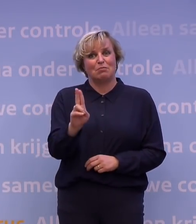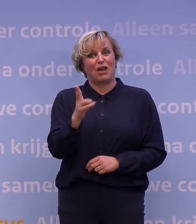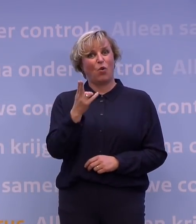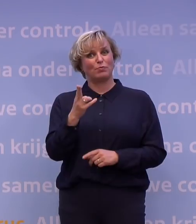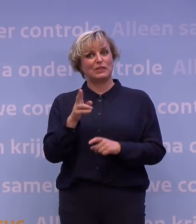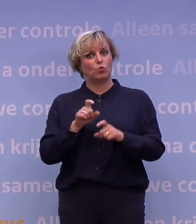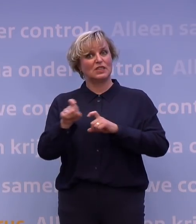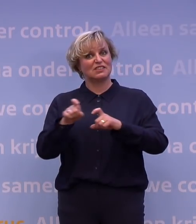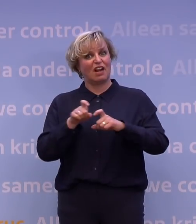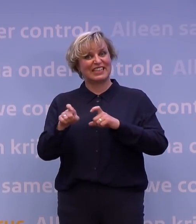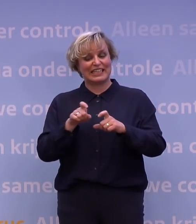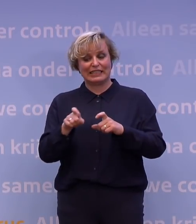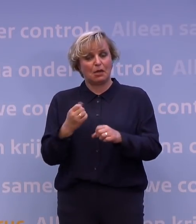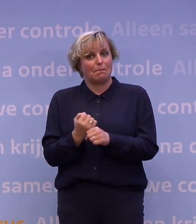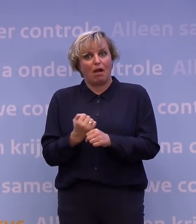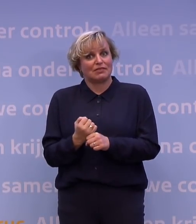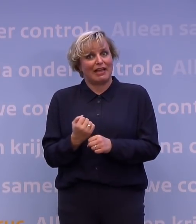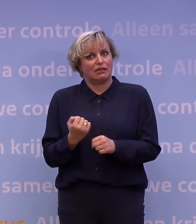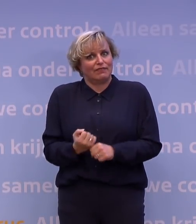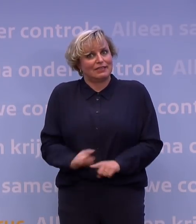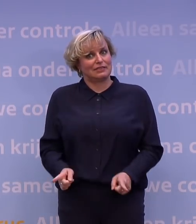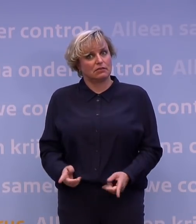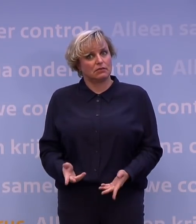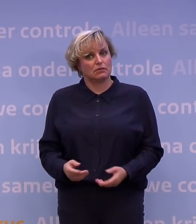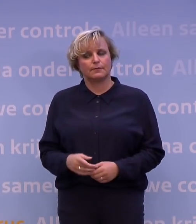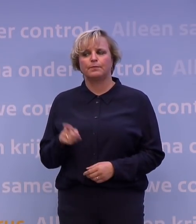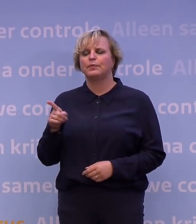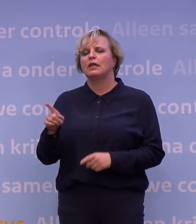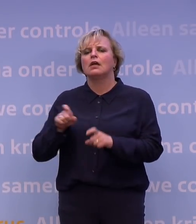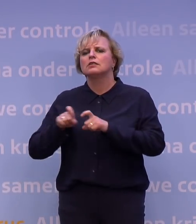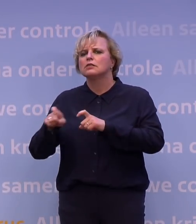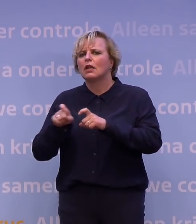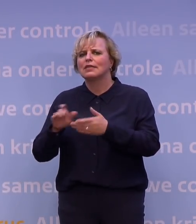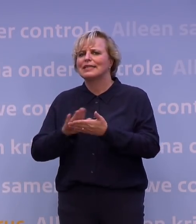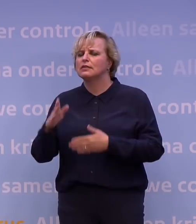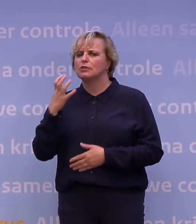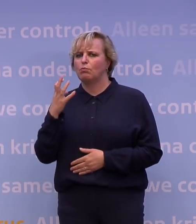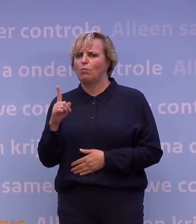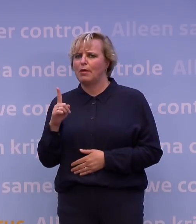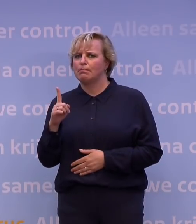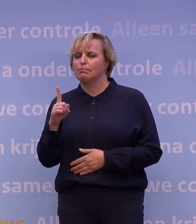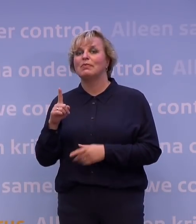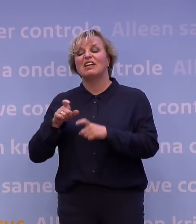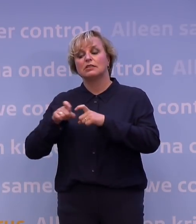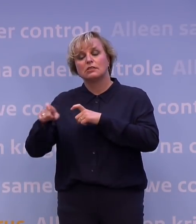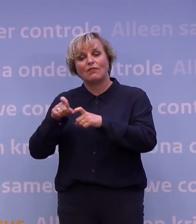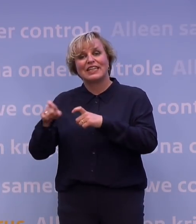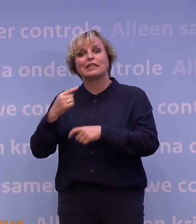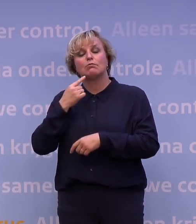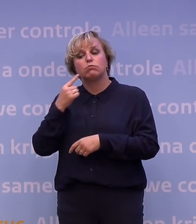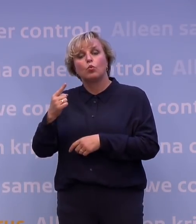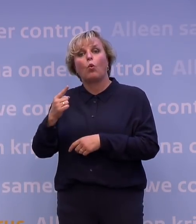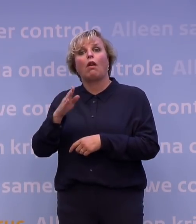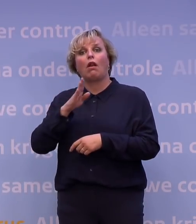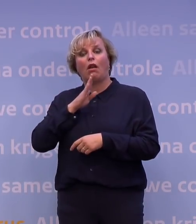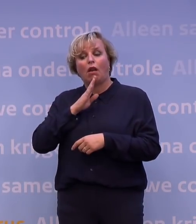praktijk dus niet werkt? Nou, de strategie is het probleem niet. Het probleem is, want de strategie gaat ervan uit dat als de aantallen